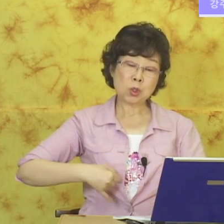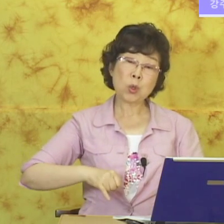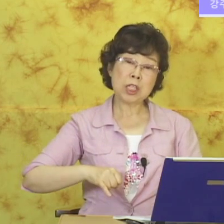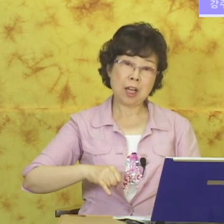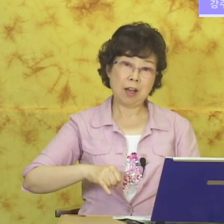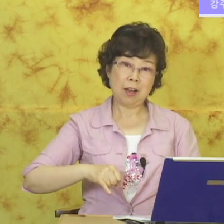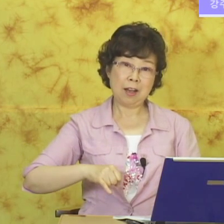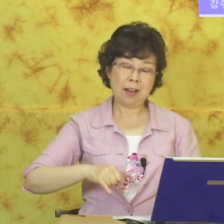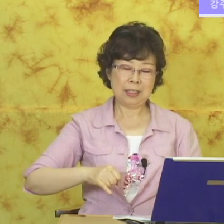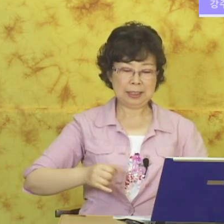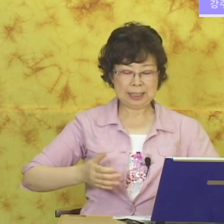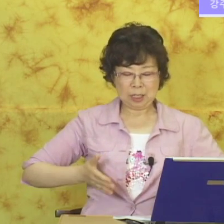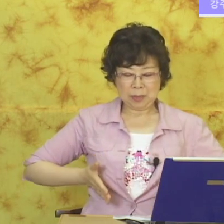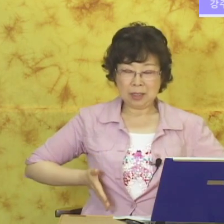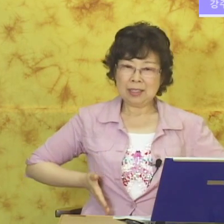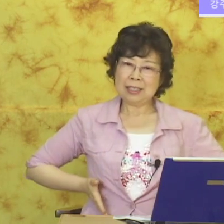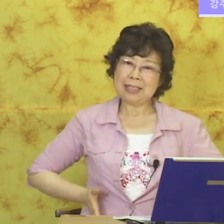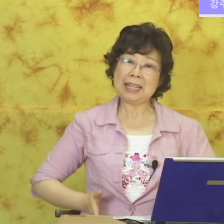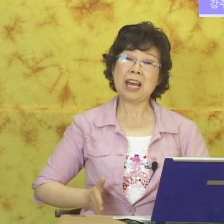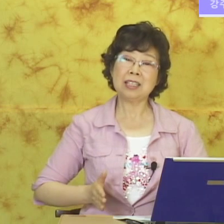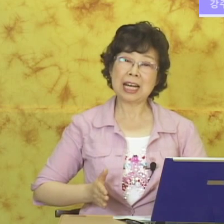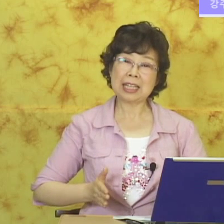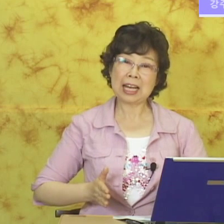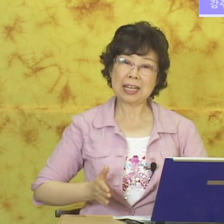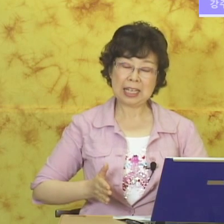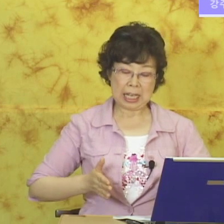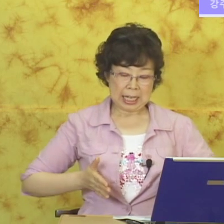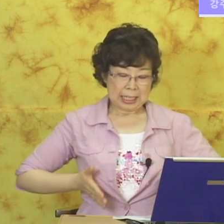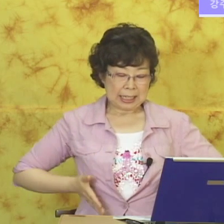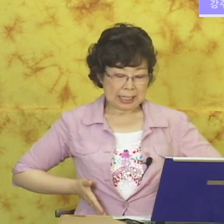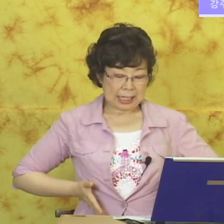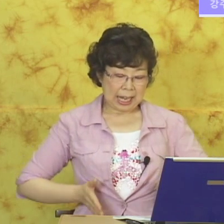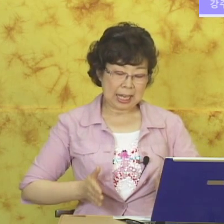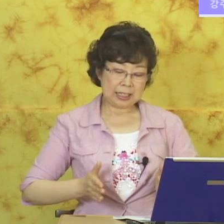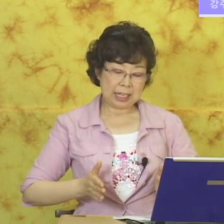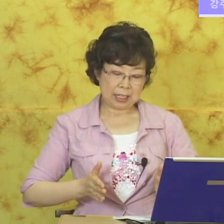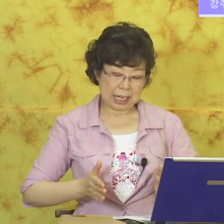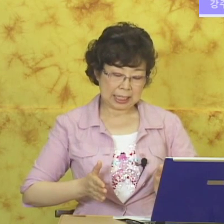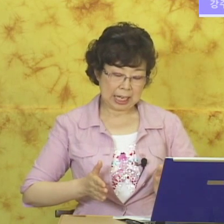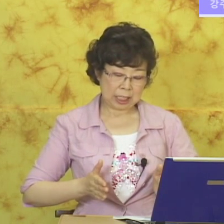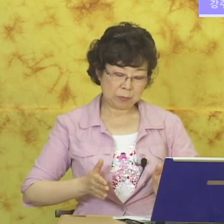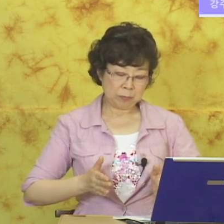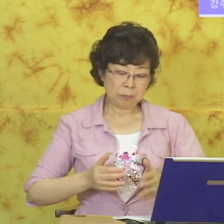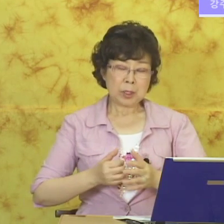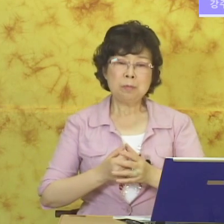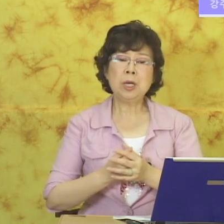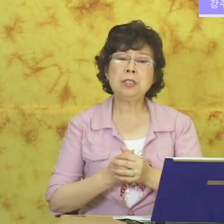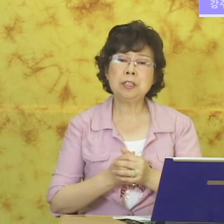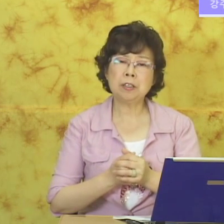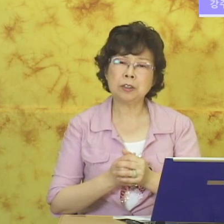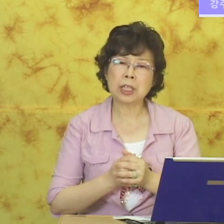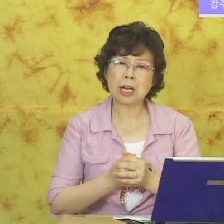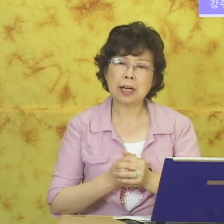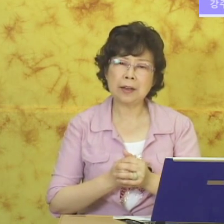손녀. 그러면 태어나다. 낫다. 태어나다. 며느리는 어떻게 할까요?